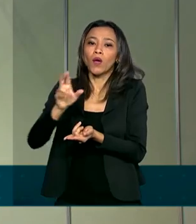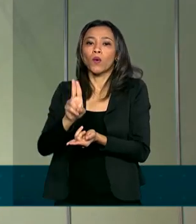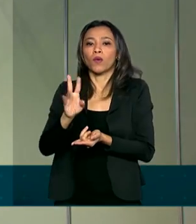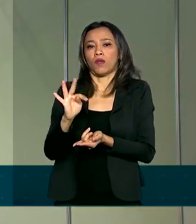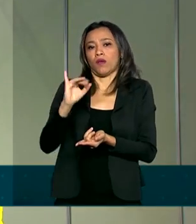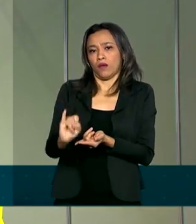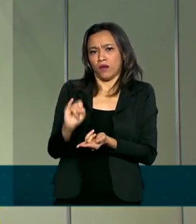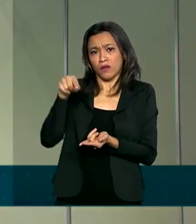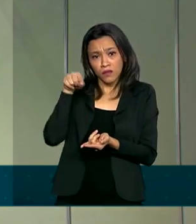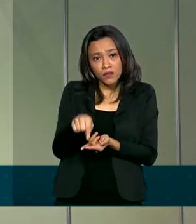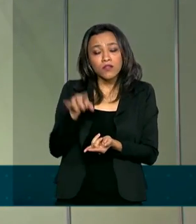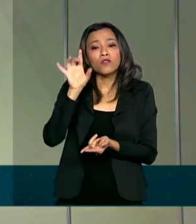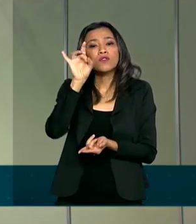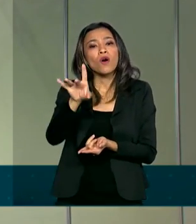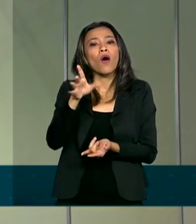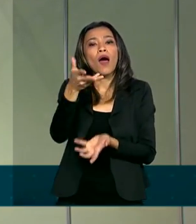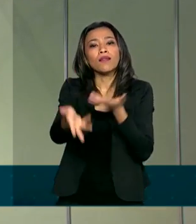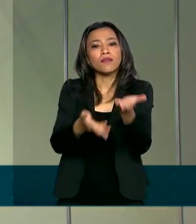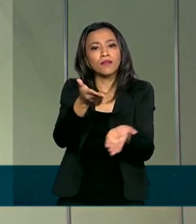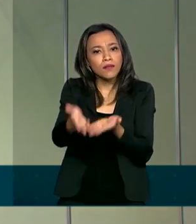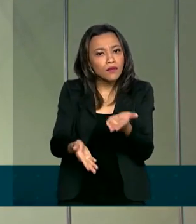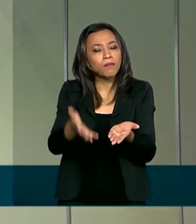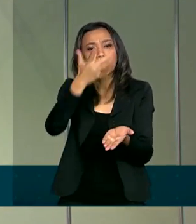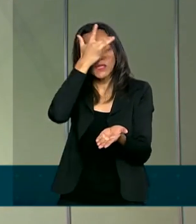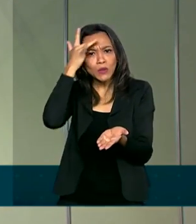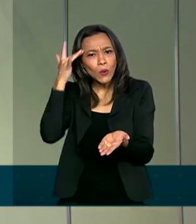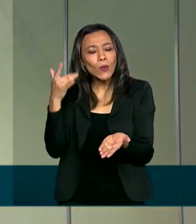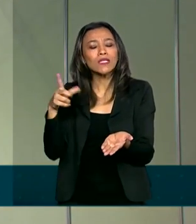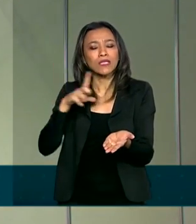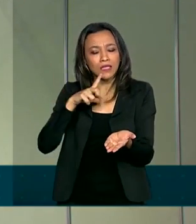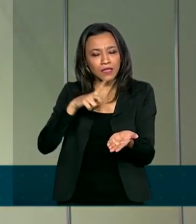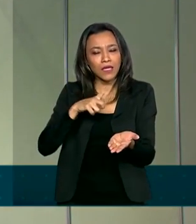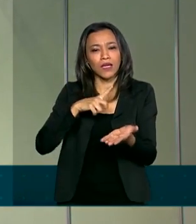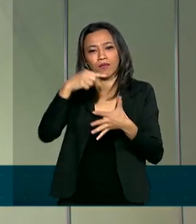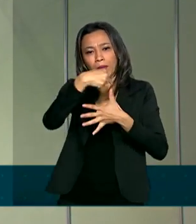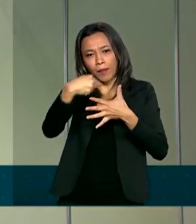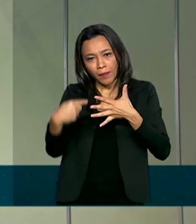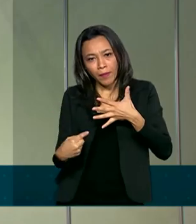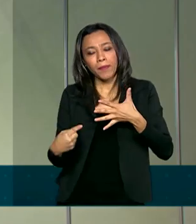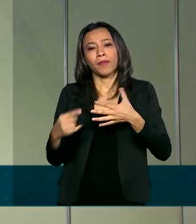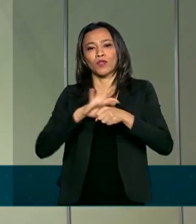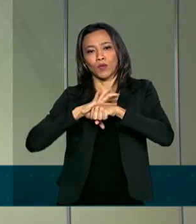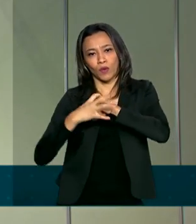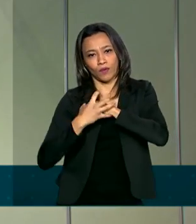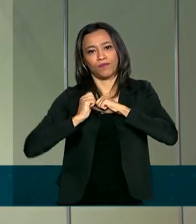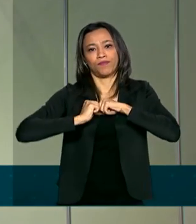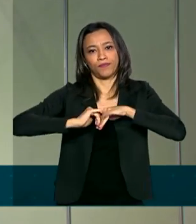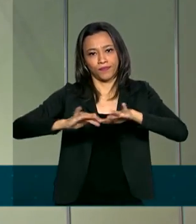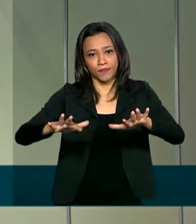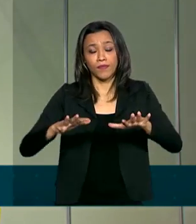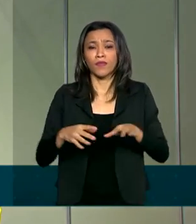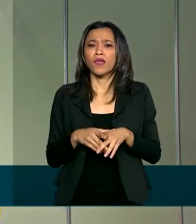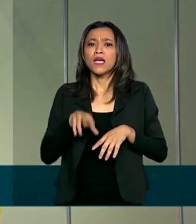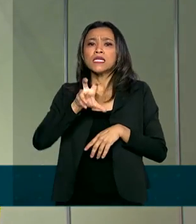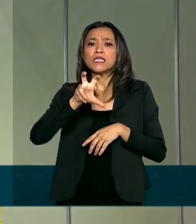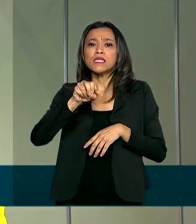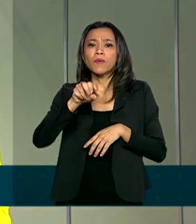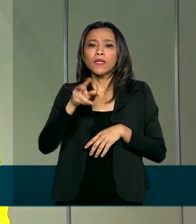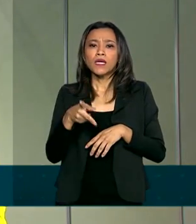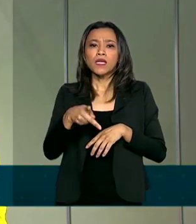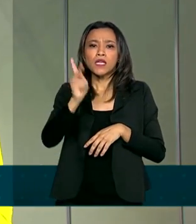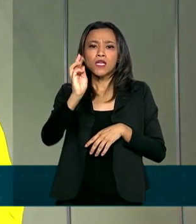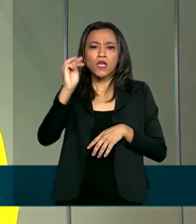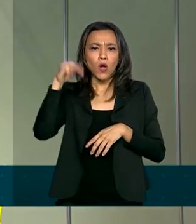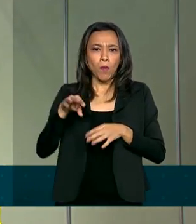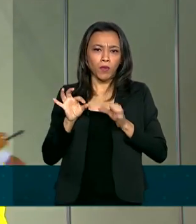Águas Lindas vai atender somente pacientes com Covid. O hospital fica a cerca de 50 quilômetros de Brasília